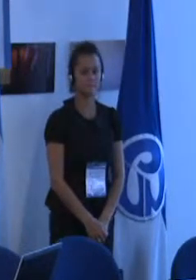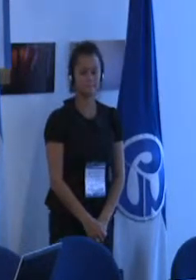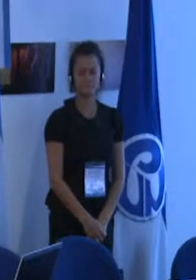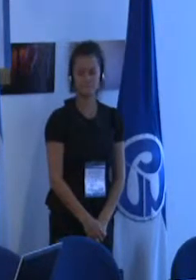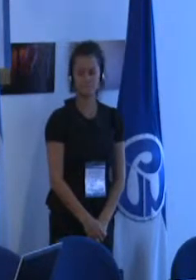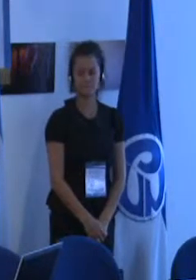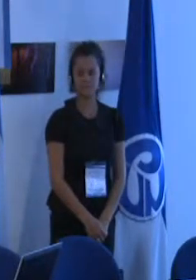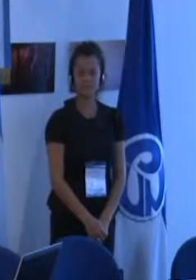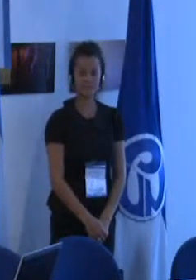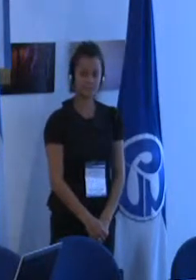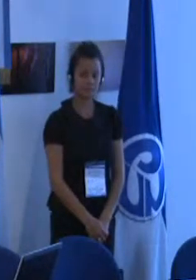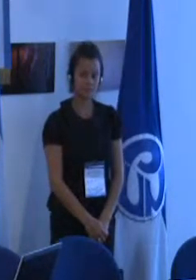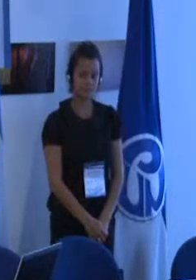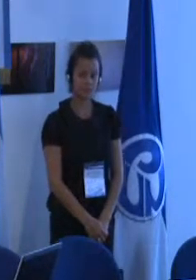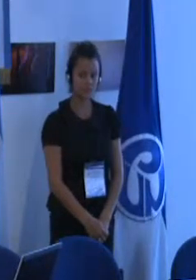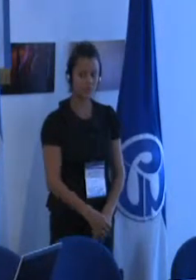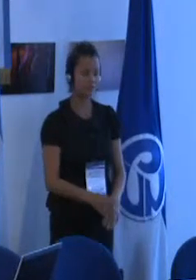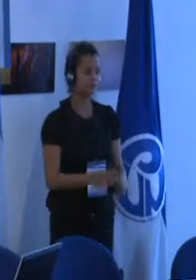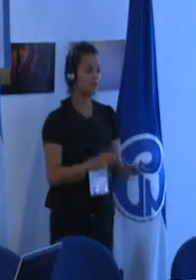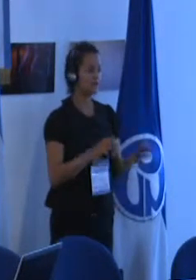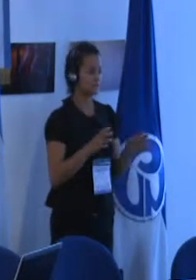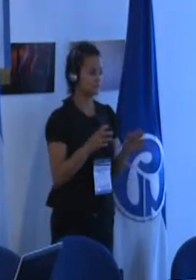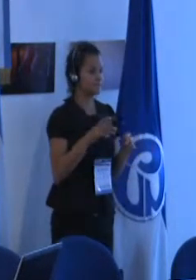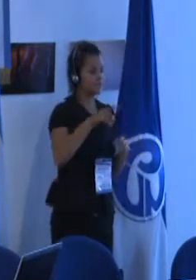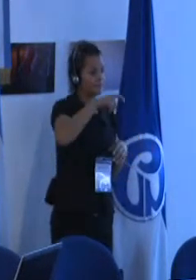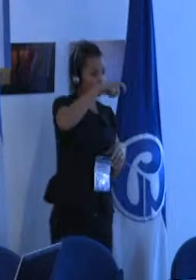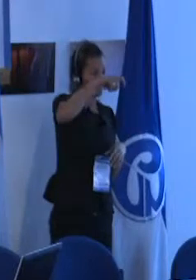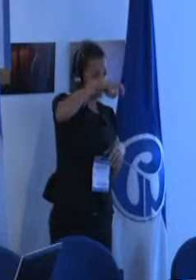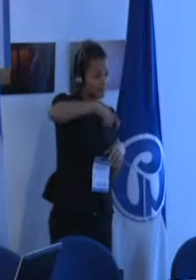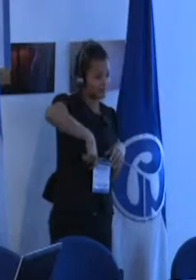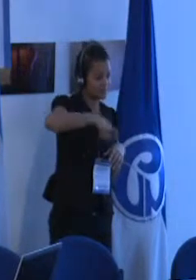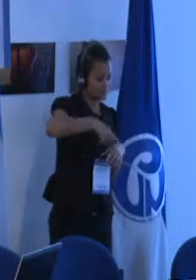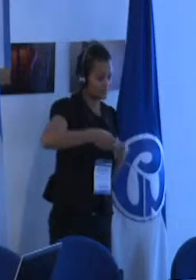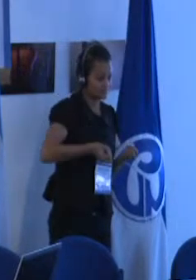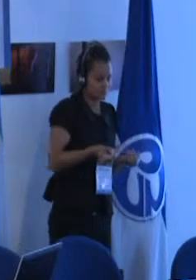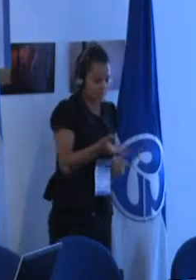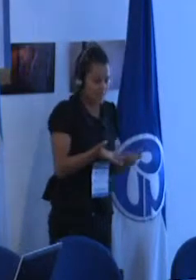la escuela no lo pone en una situación discapacitante